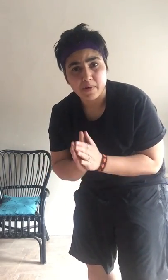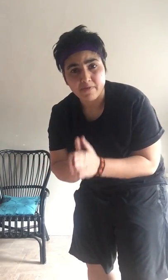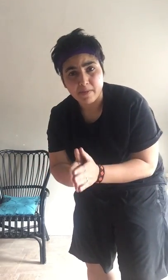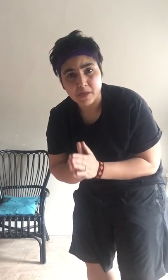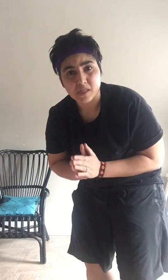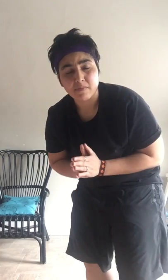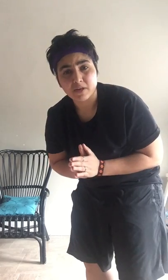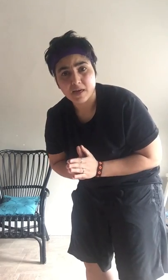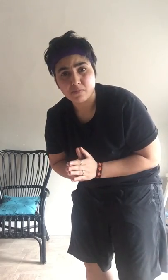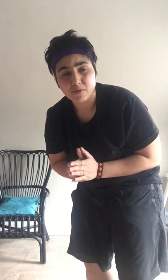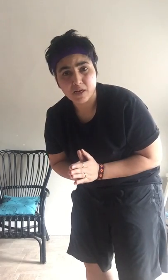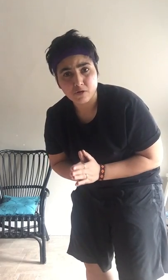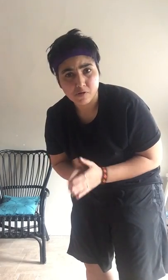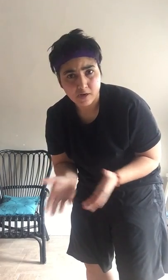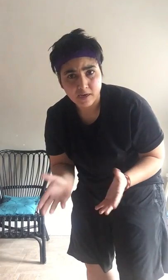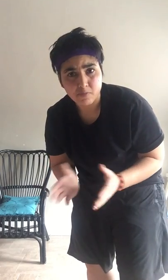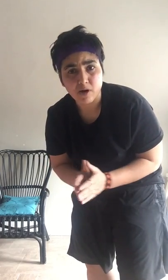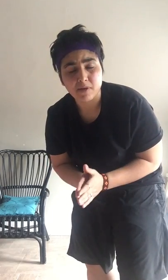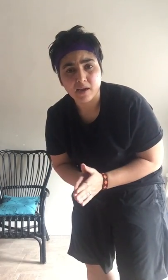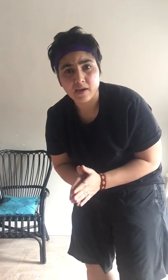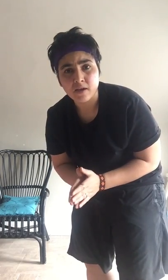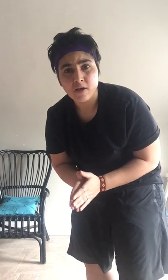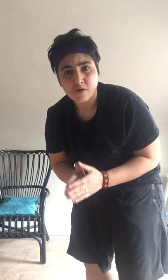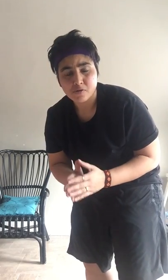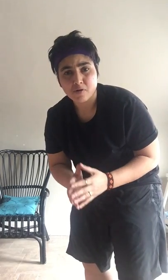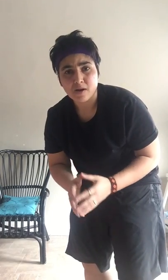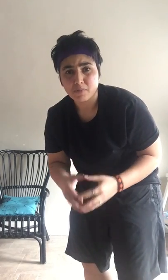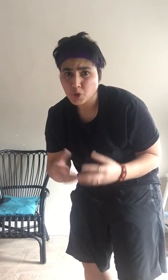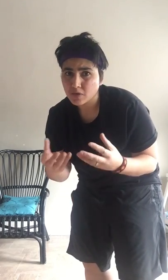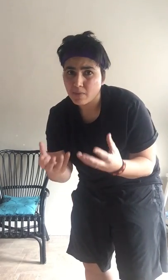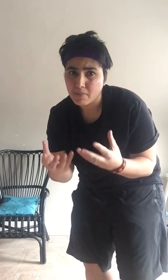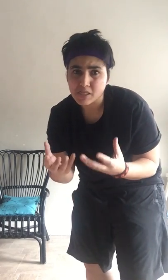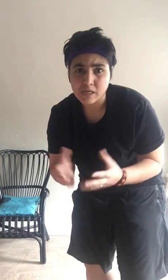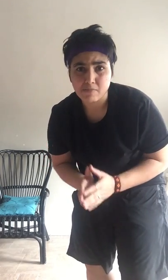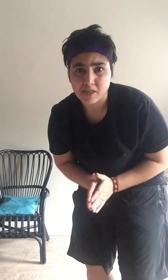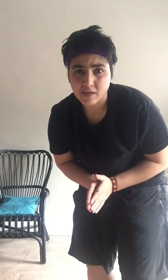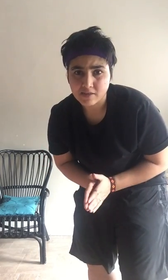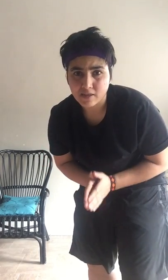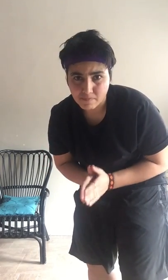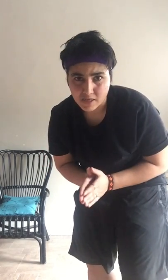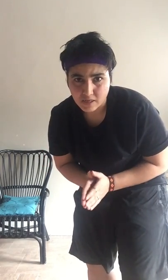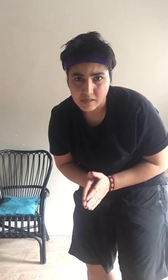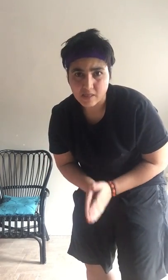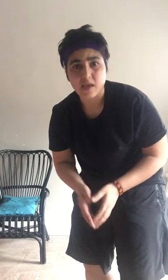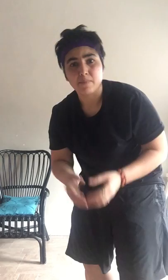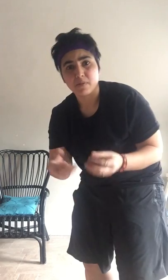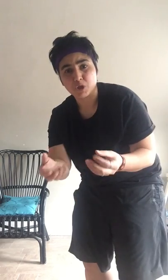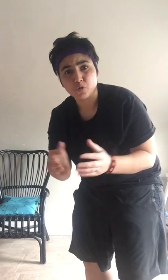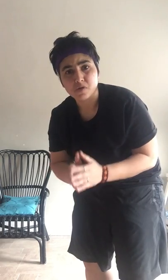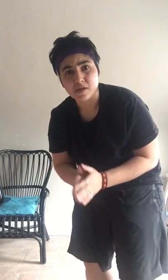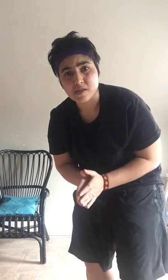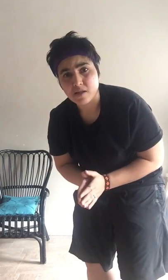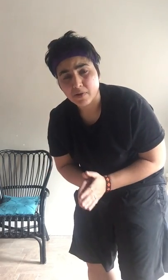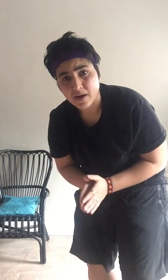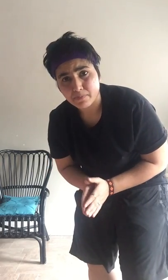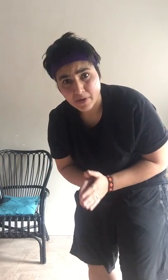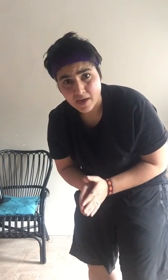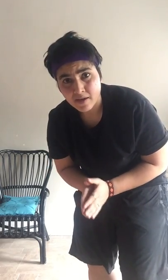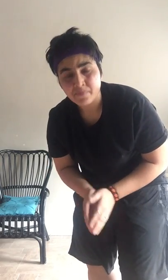अपने फैमिली के साथ हमें ट्राइमिल गोजारने का मोगा मिला है उस दोरान बक्षों की आप बहतरीन से बैतरीर तर्भिएत कर सकते हैं प्ट्यों को जैसे पढ़ाएँ